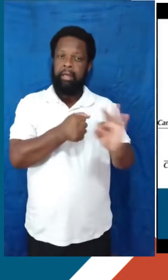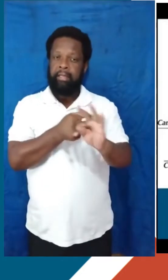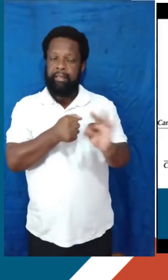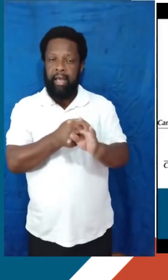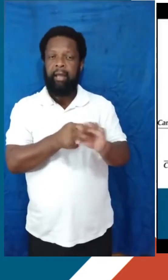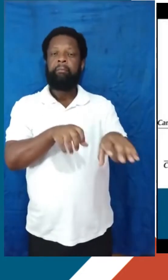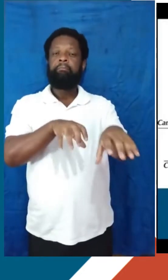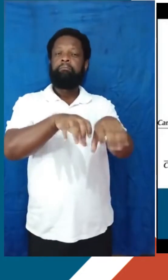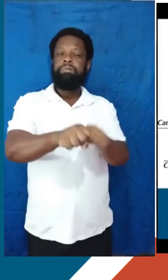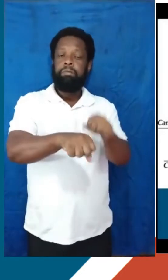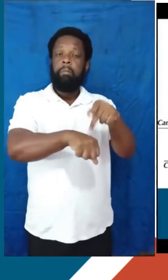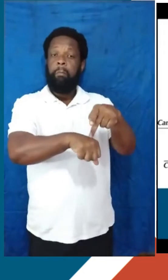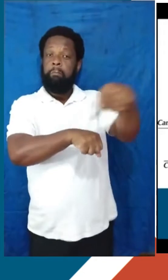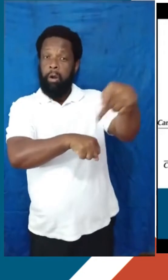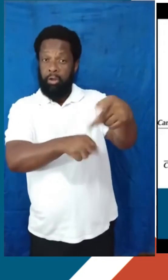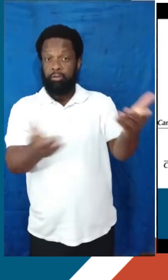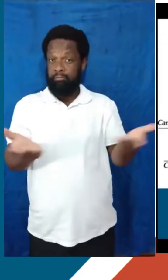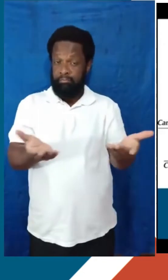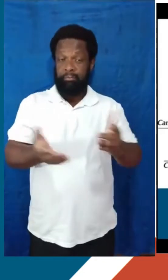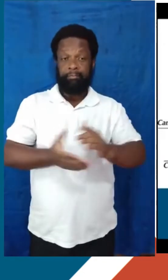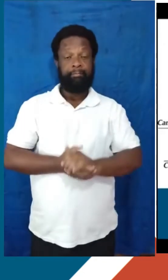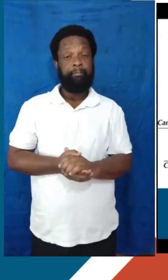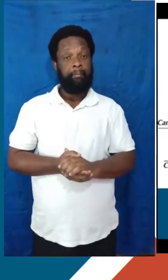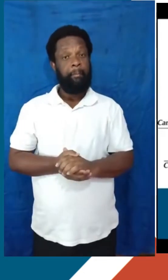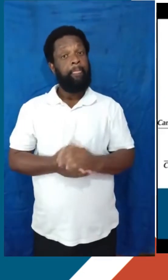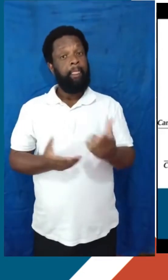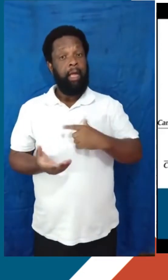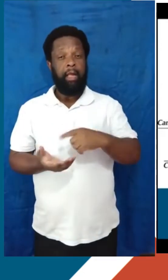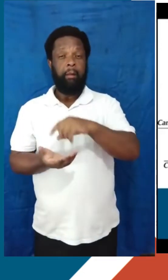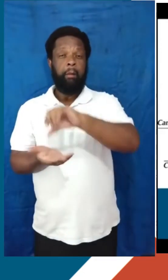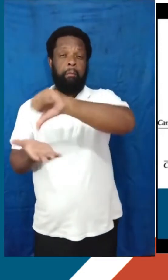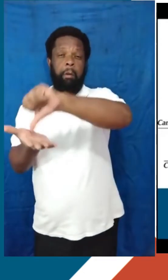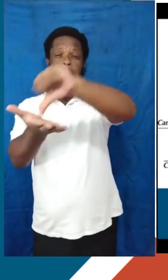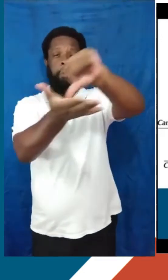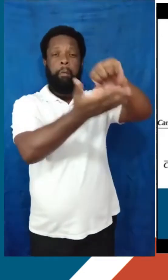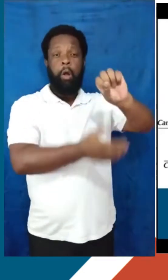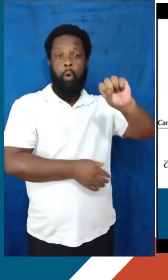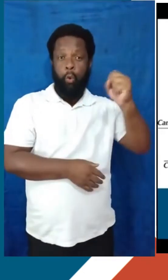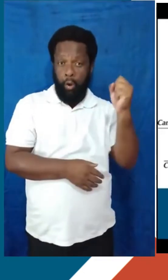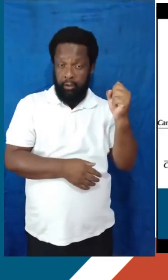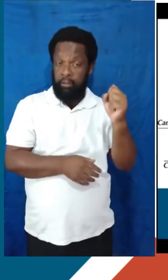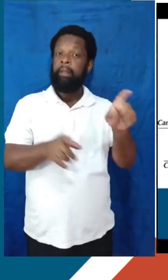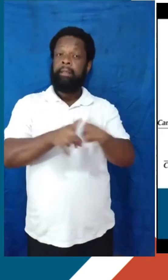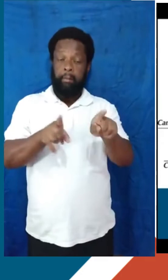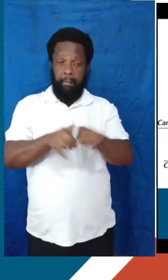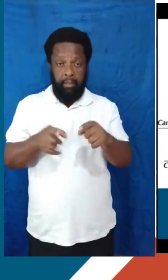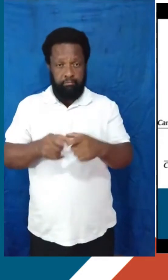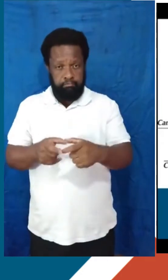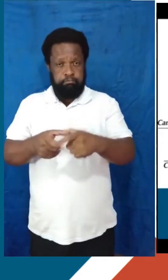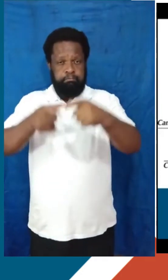graduação, inclusive pós-graduação hoje em dia. Então, tem oito polos, também passou por processo de expansão. Então, além